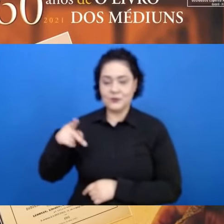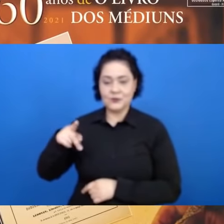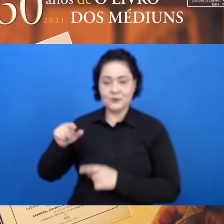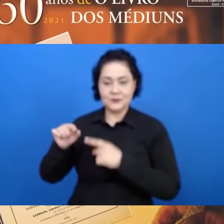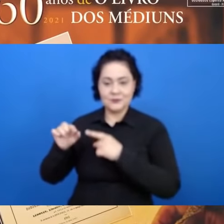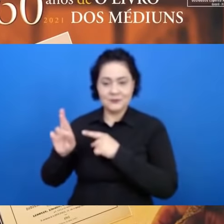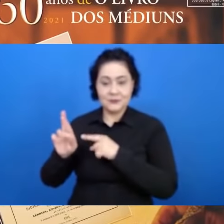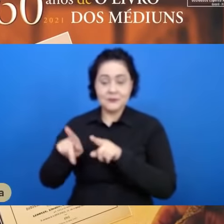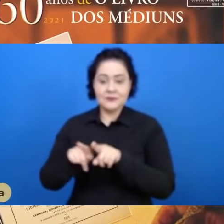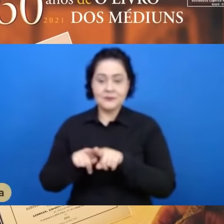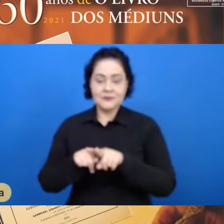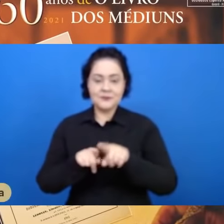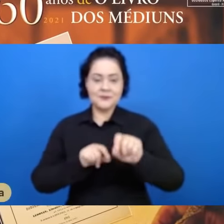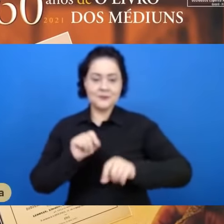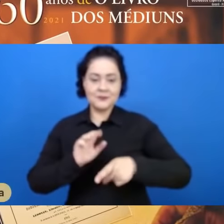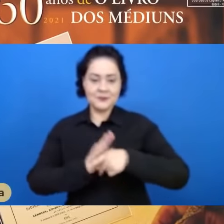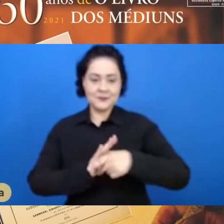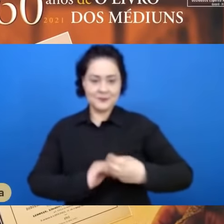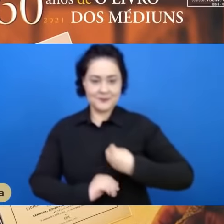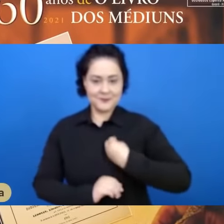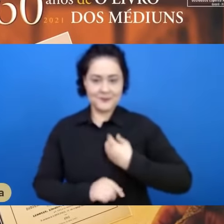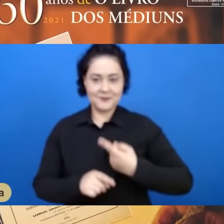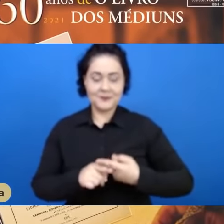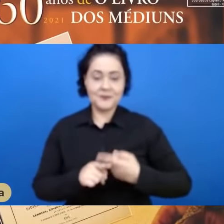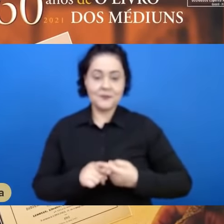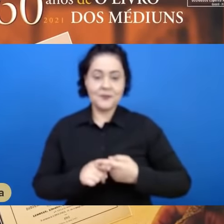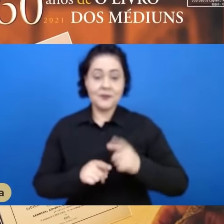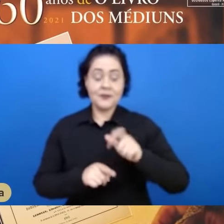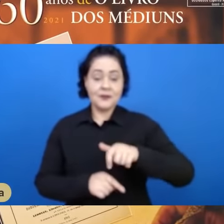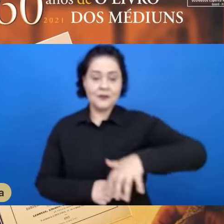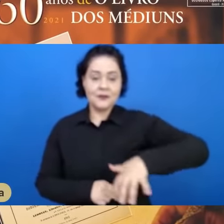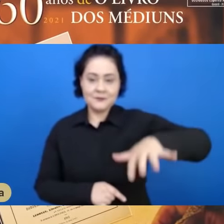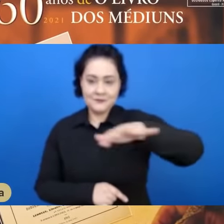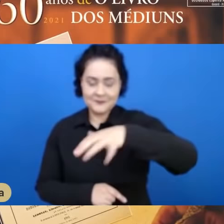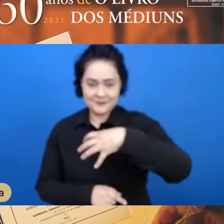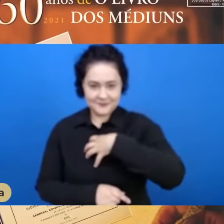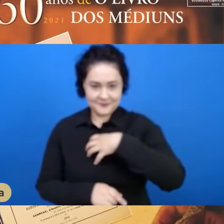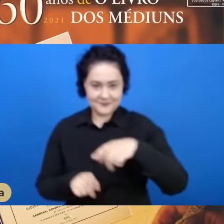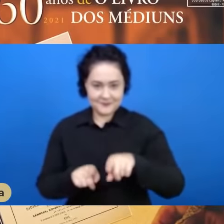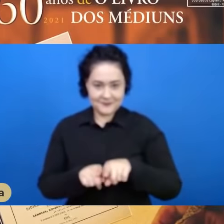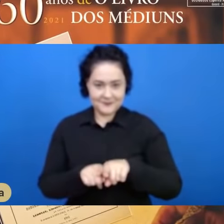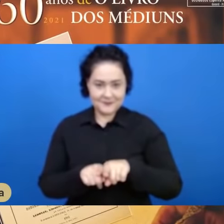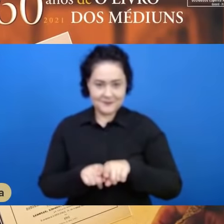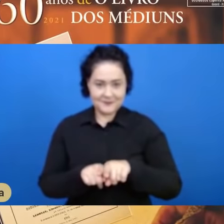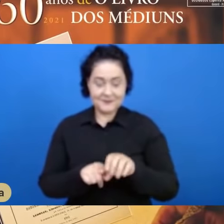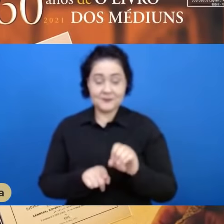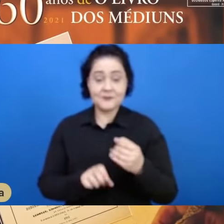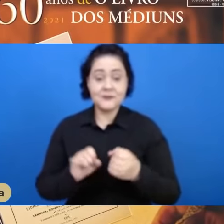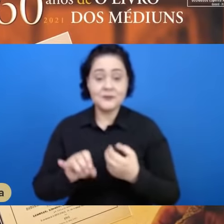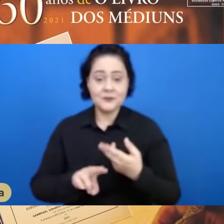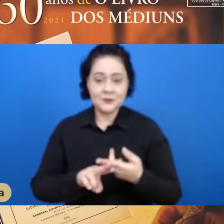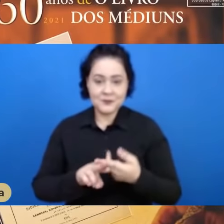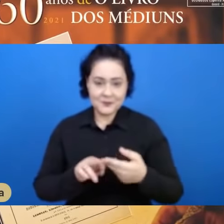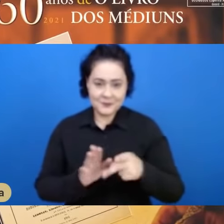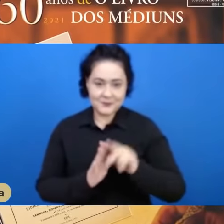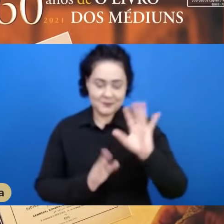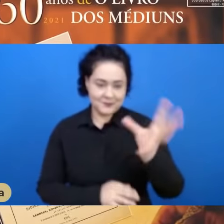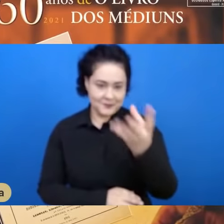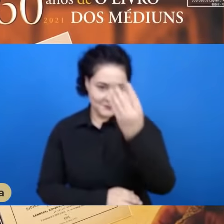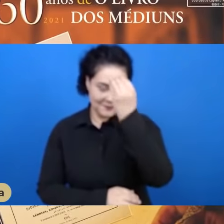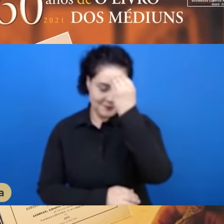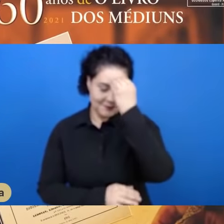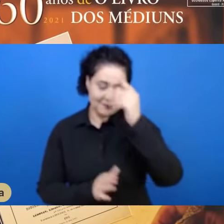foi chamado de servo do Pai Altíssimo por um espírito lá que se utilizava da mediunidade de uma